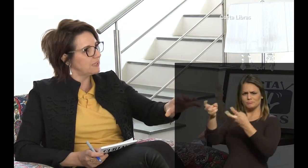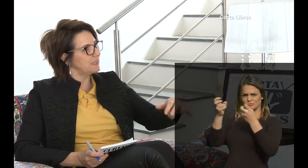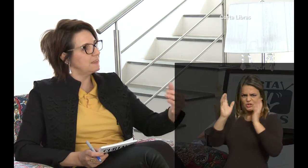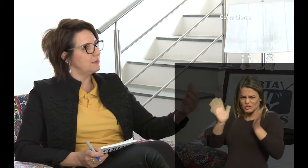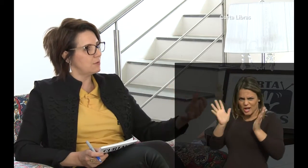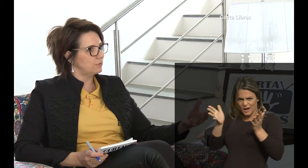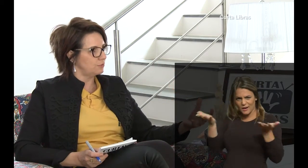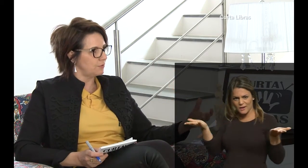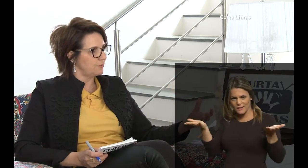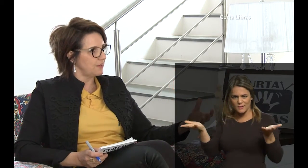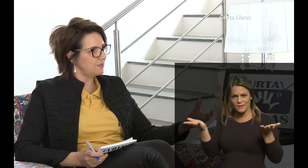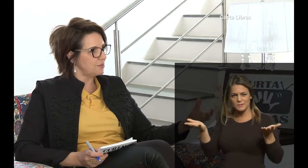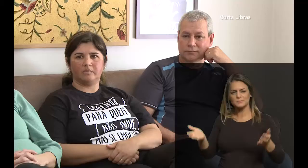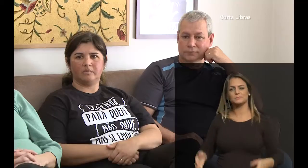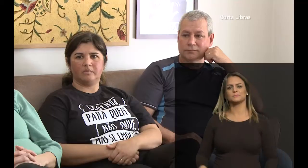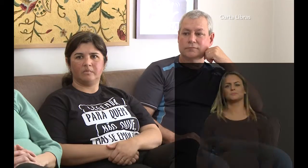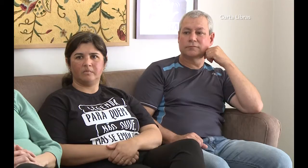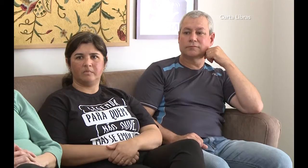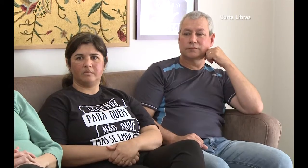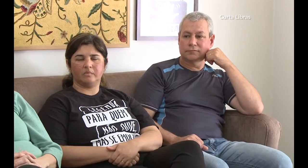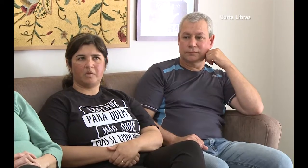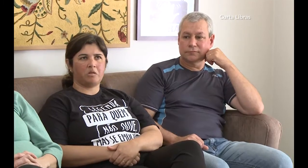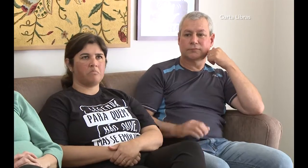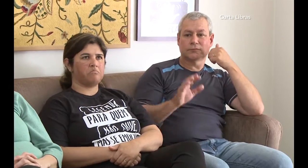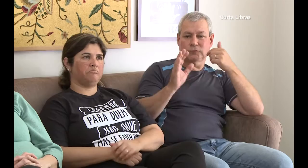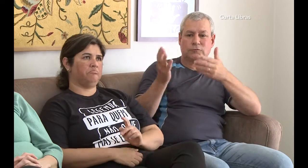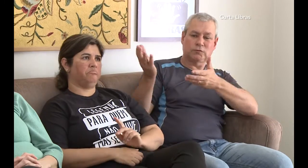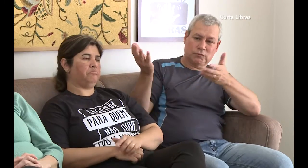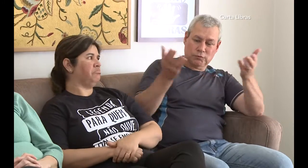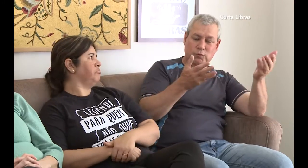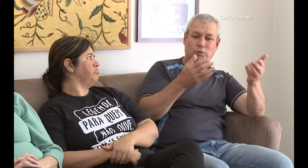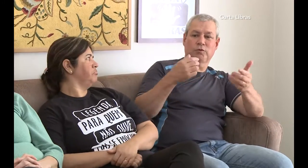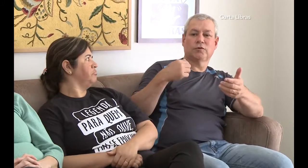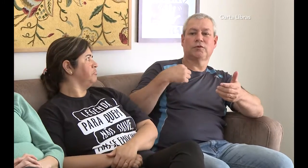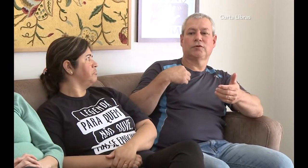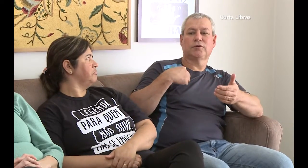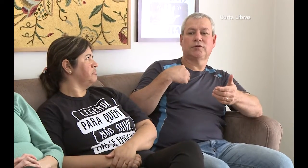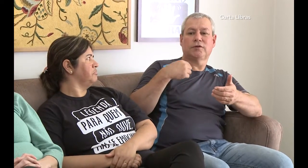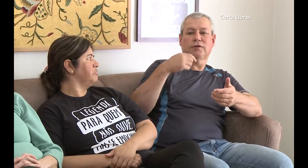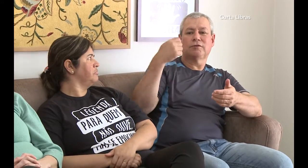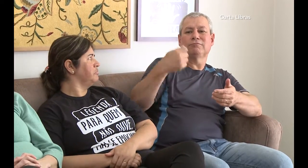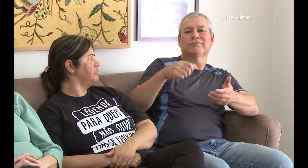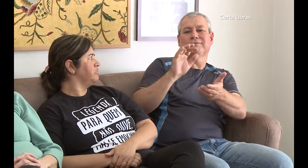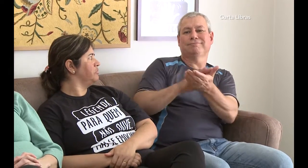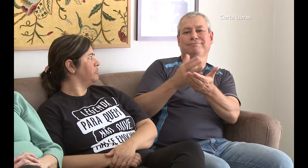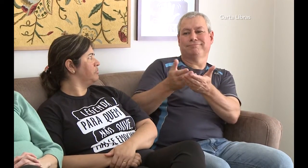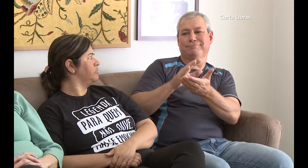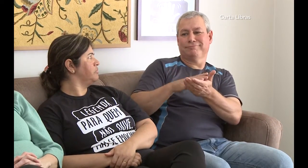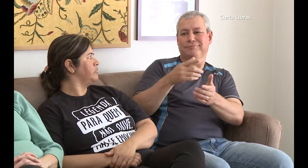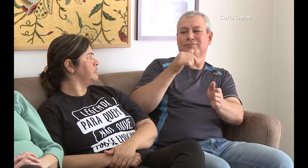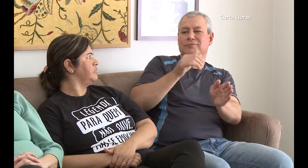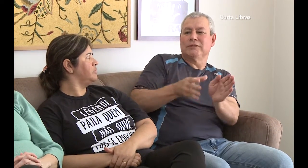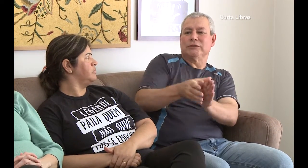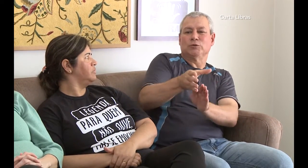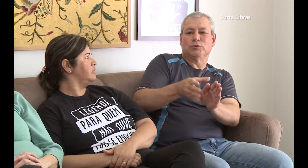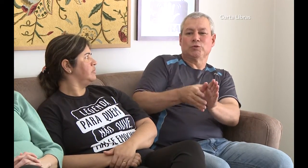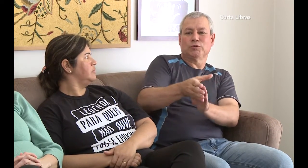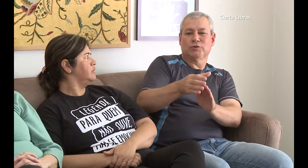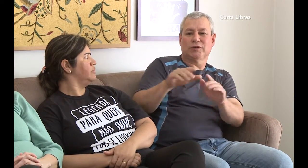que não a cultura ouvinte? Sim, sempre que nos convidavam para ir à escola, era preciso ter intérprete de Libras. Nos conselhos de